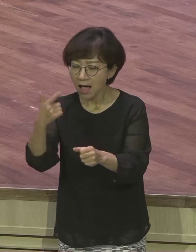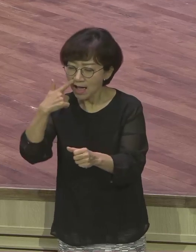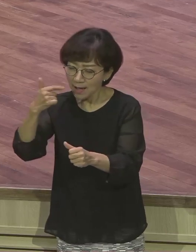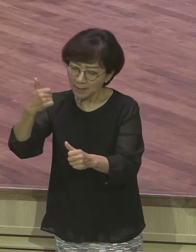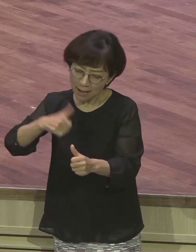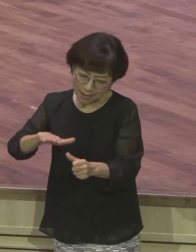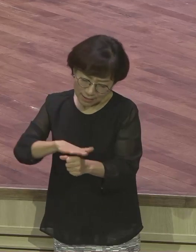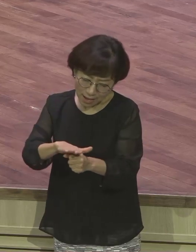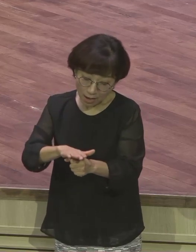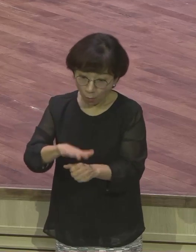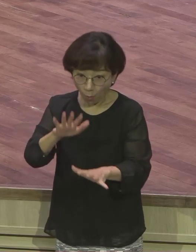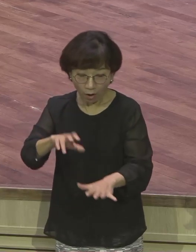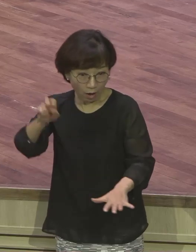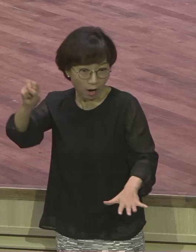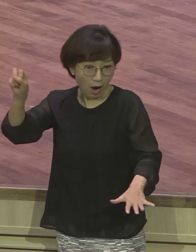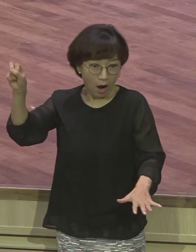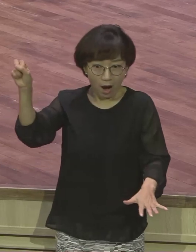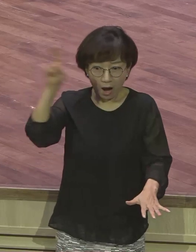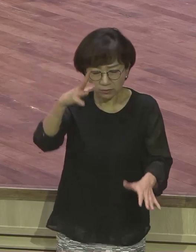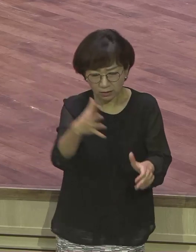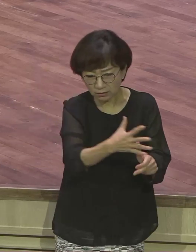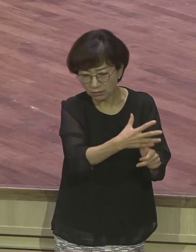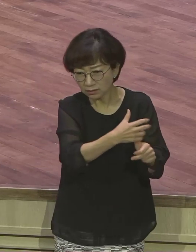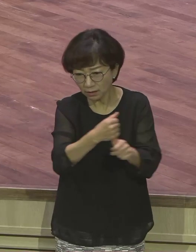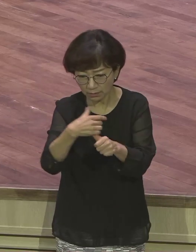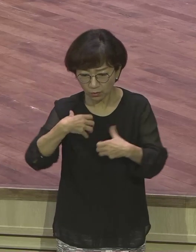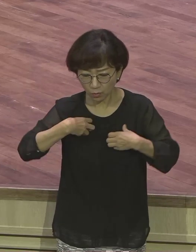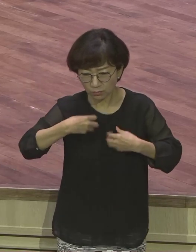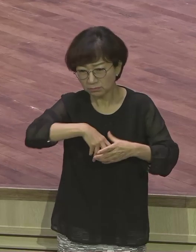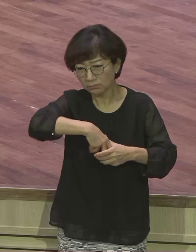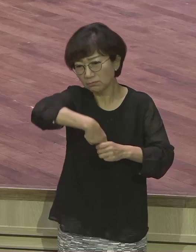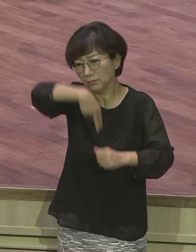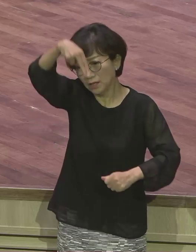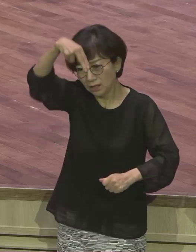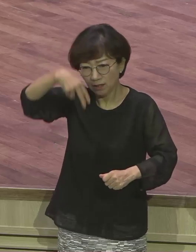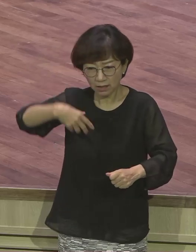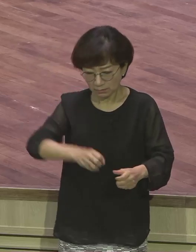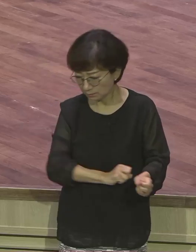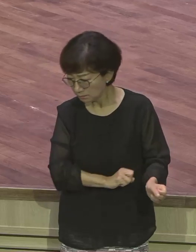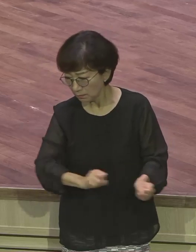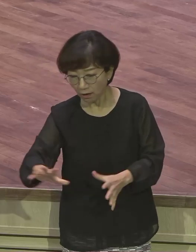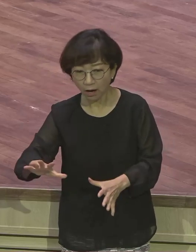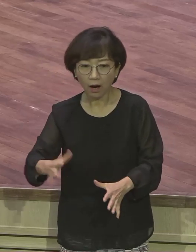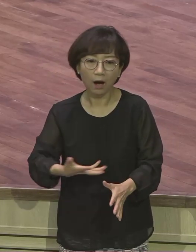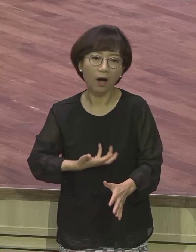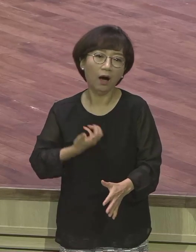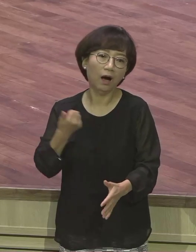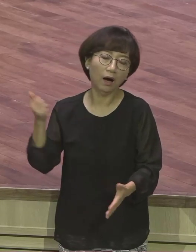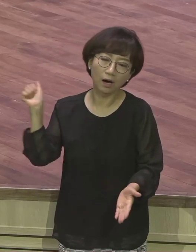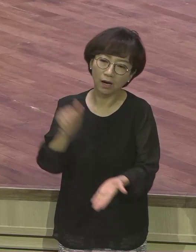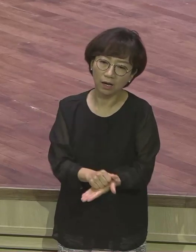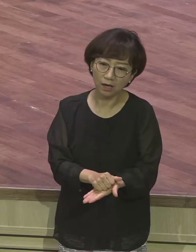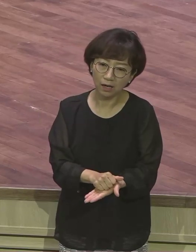갑자기 이런 일이 생기니까 큰 충격 이기라 그런데 이 이후에 보면요.